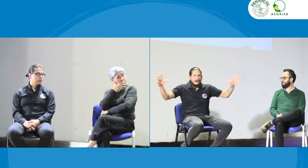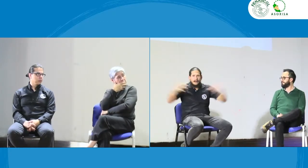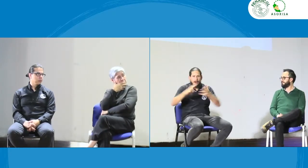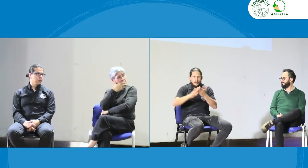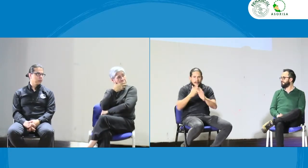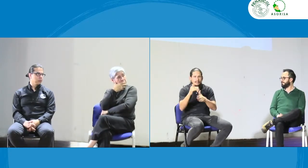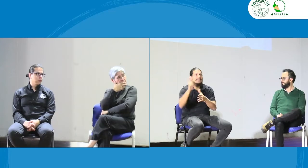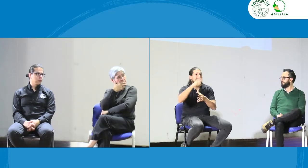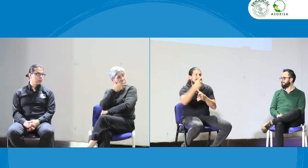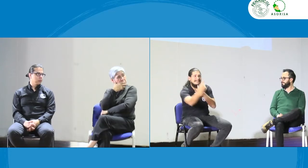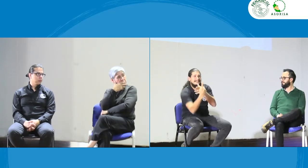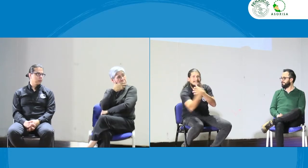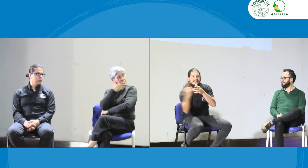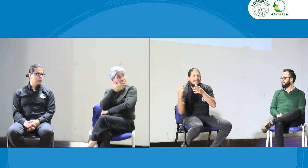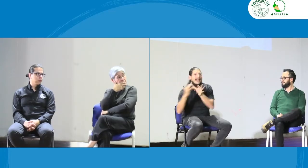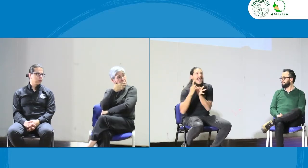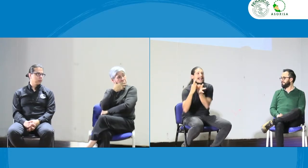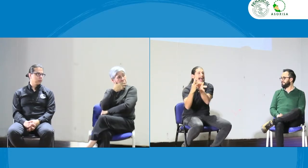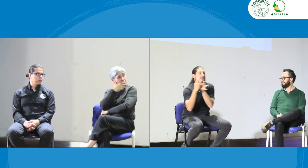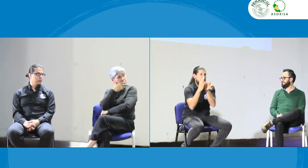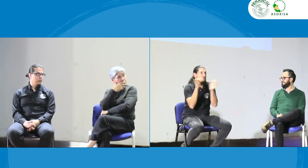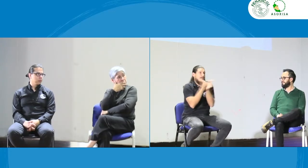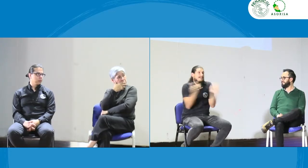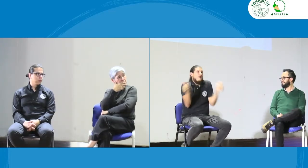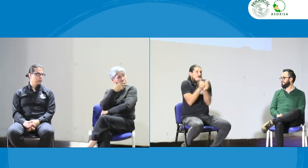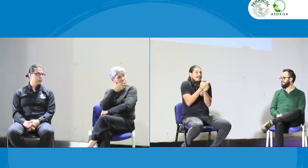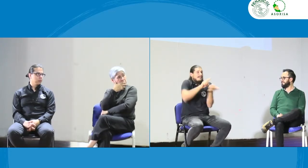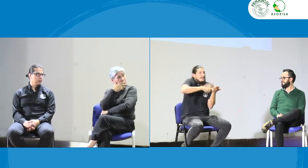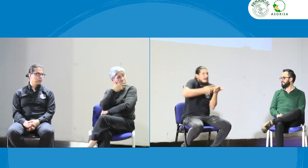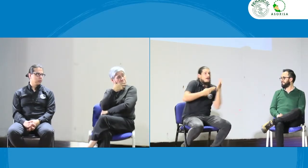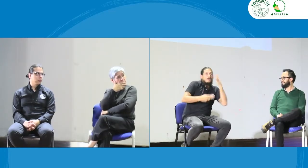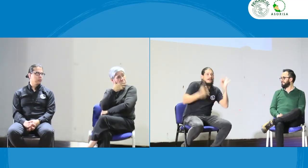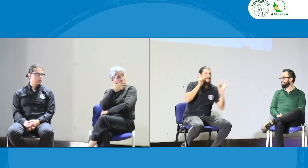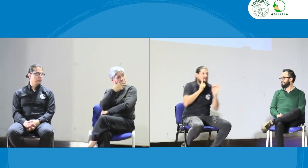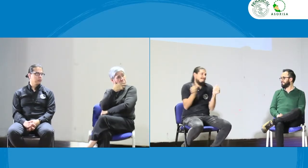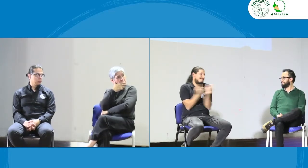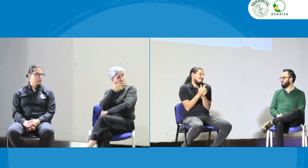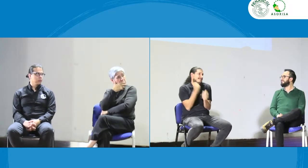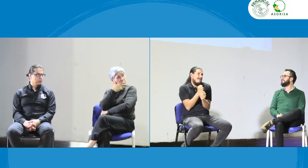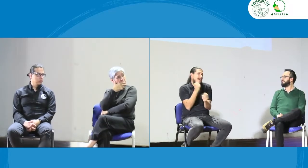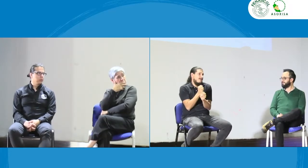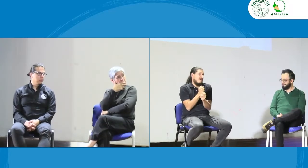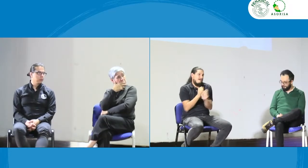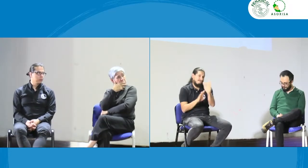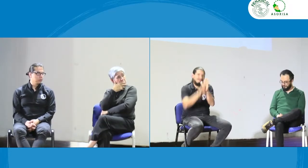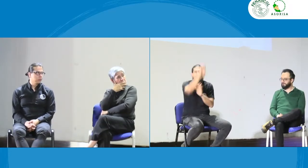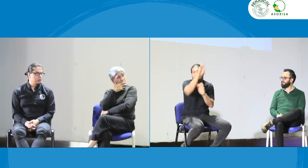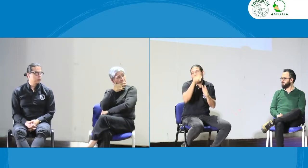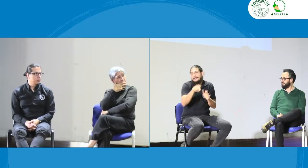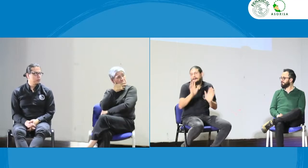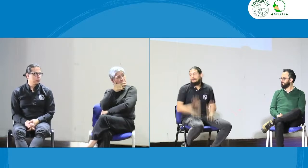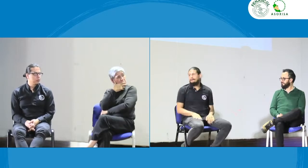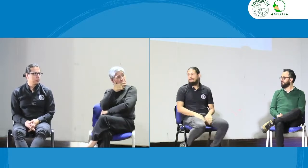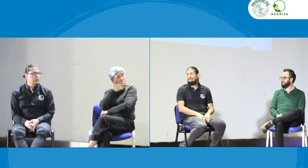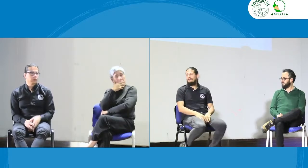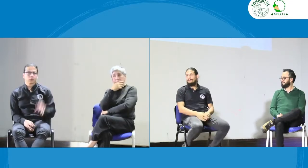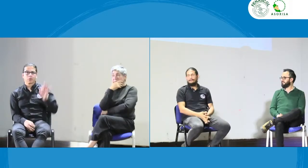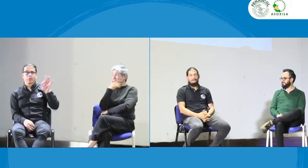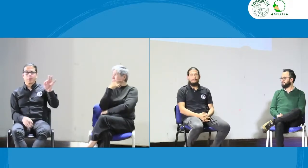¿Por qué? Porque nosotros somos una comunidad que debemos trabajar en pro de el desarrollo y el crecimiento y un trabajo aliado